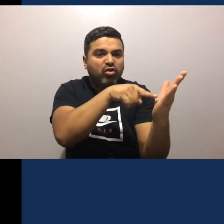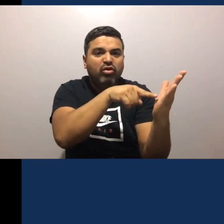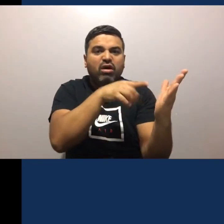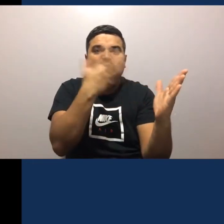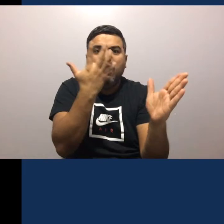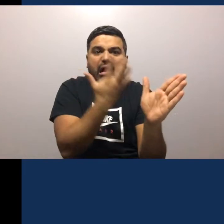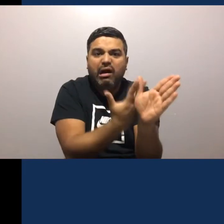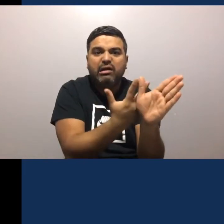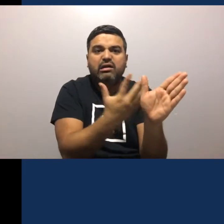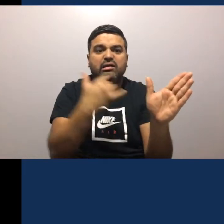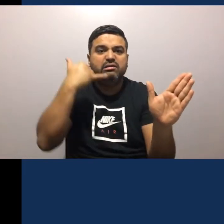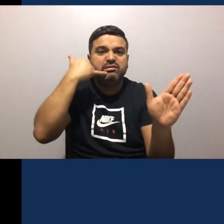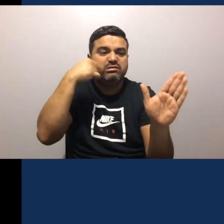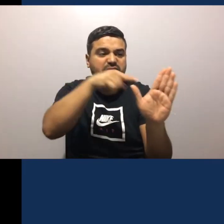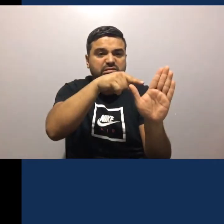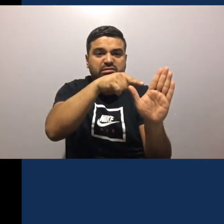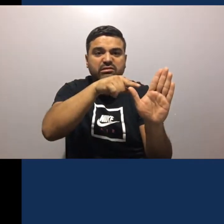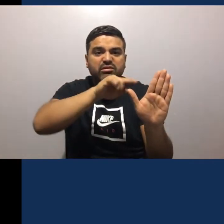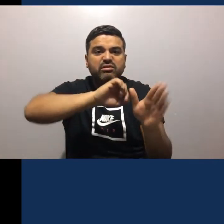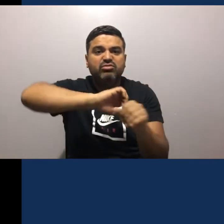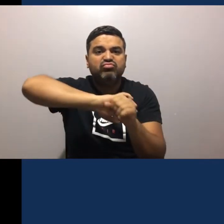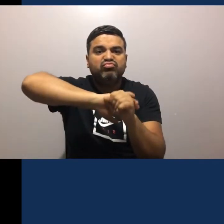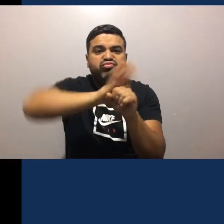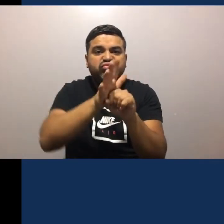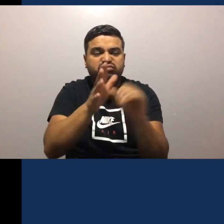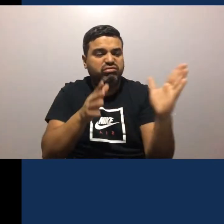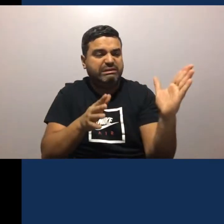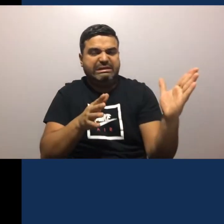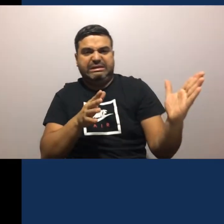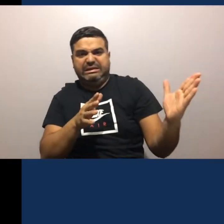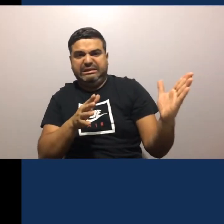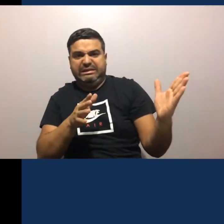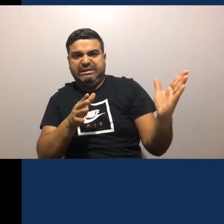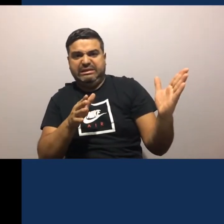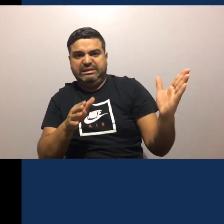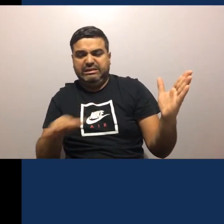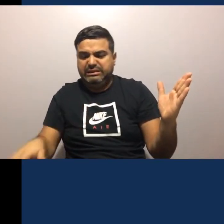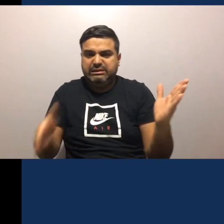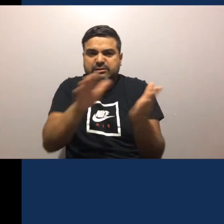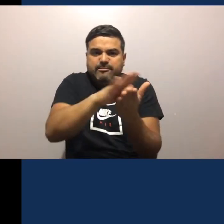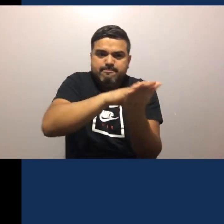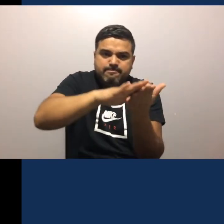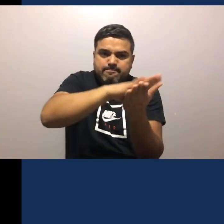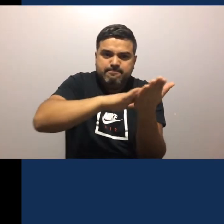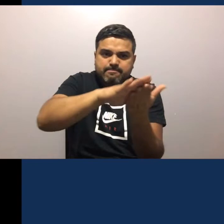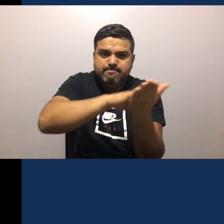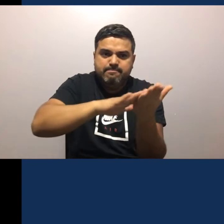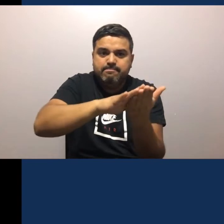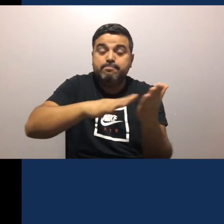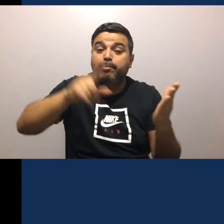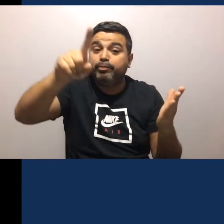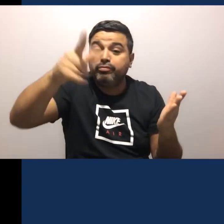infectarse Entonces Tienes que Limpiar la superficie del celular No lo sumerjas en agua